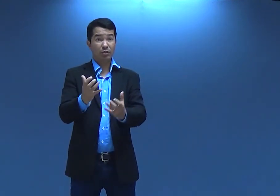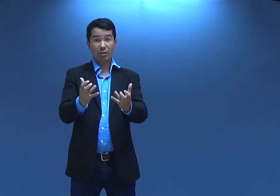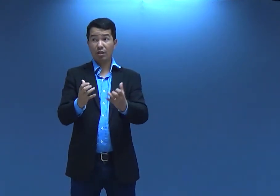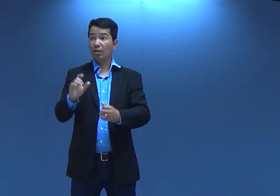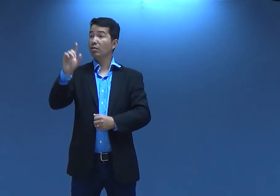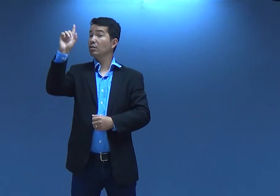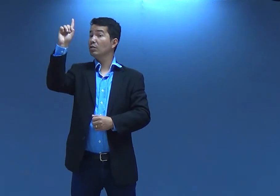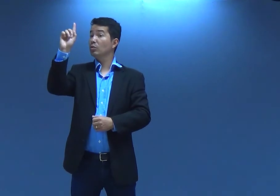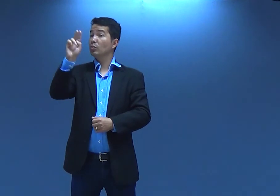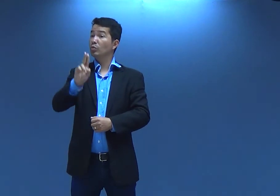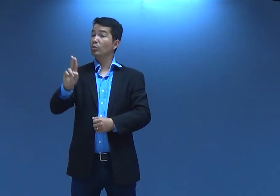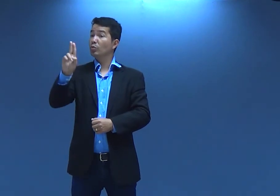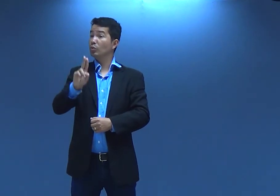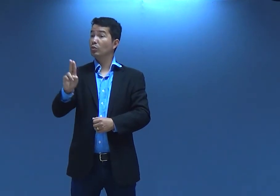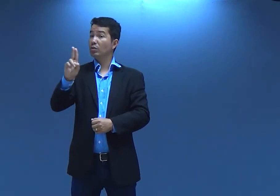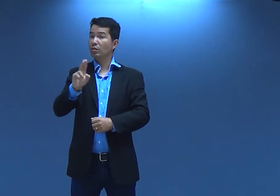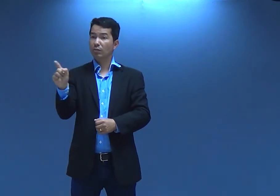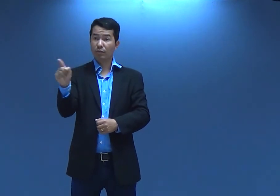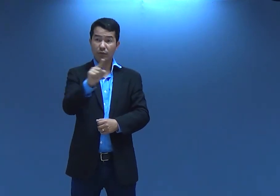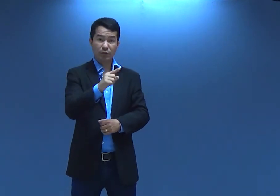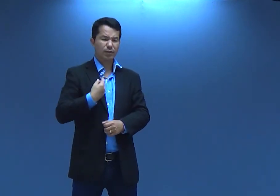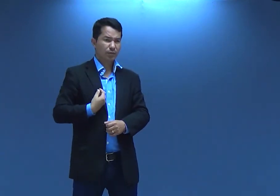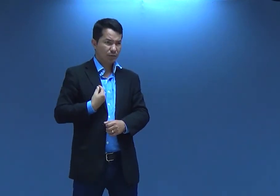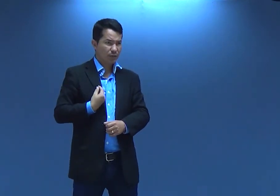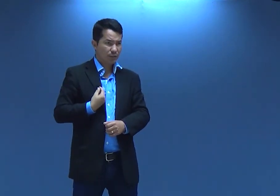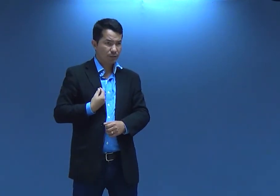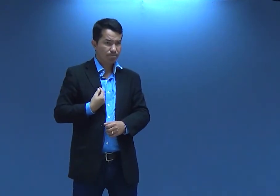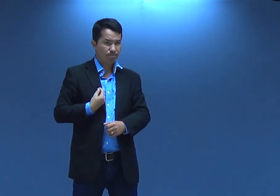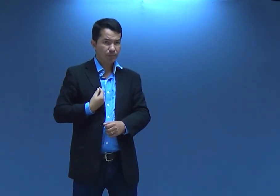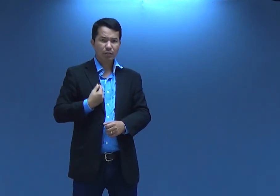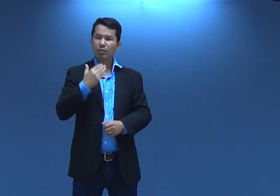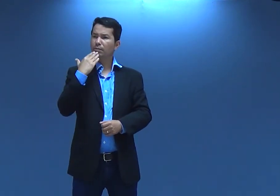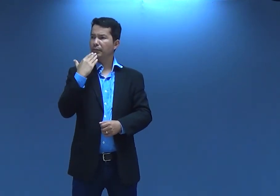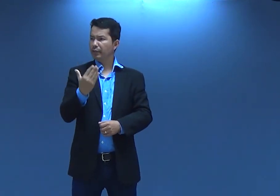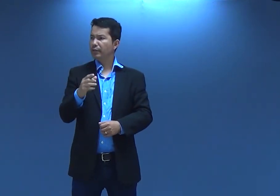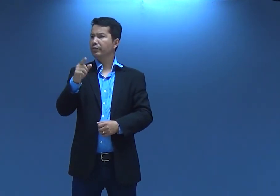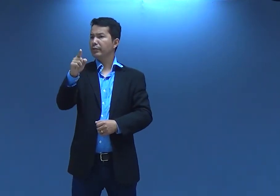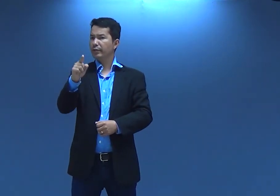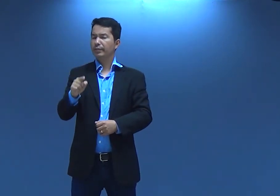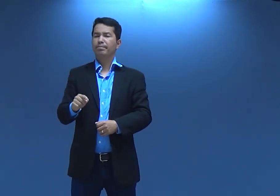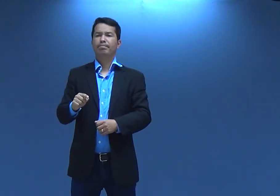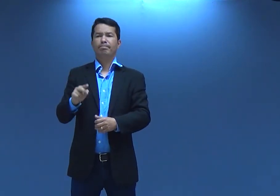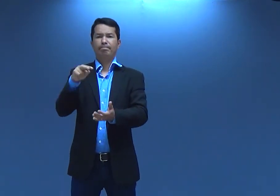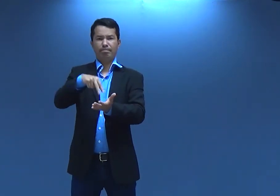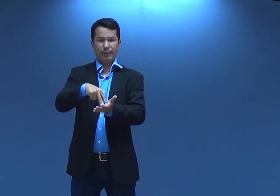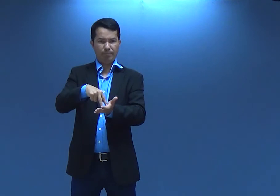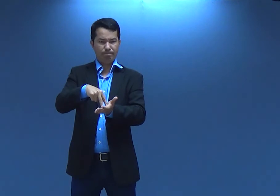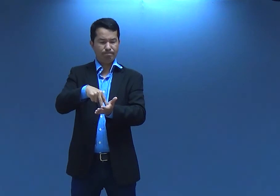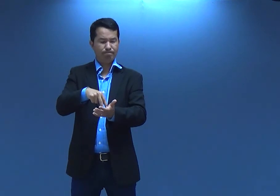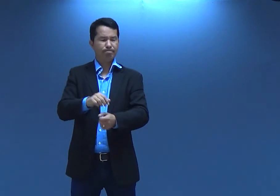se você quer que Deus use a sua vida eu vou pedir pra que você fique em pé